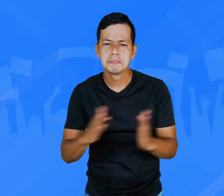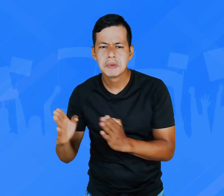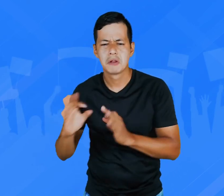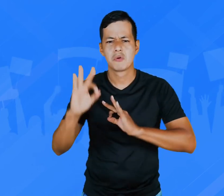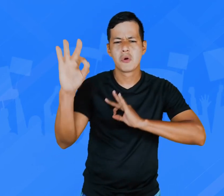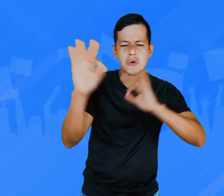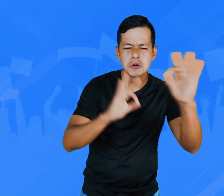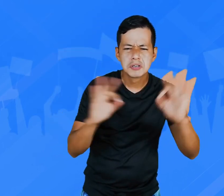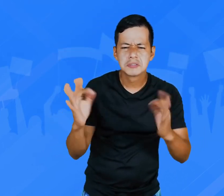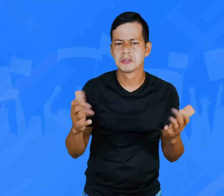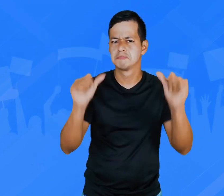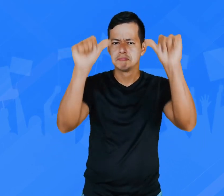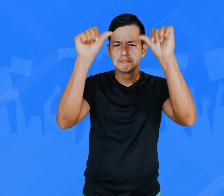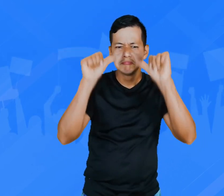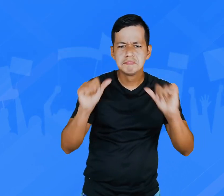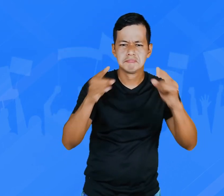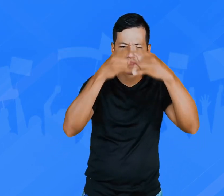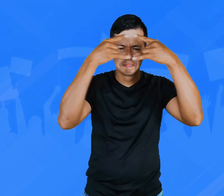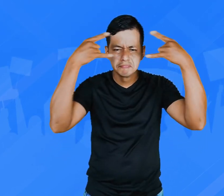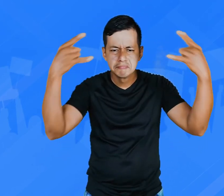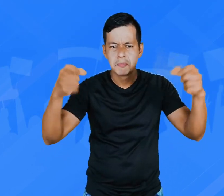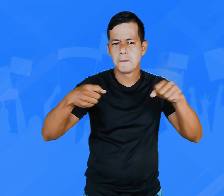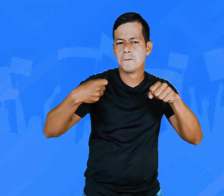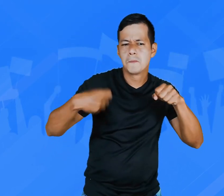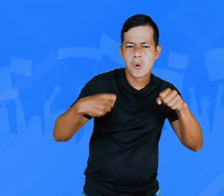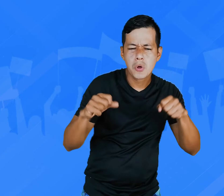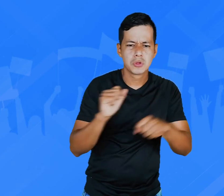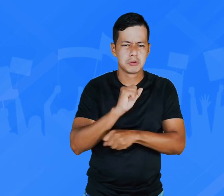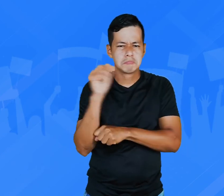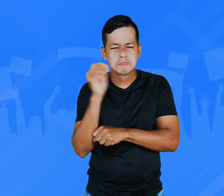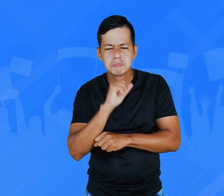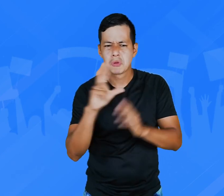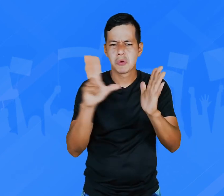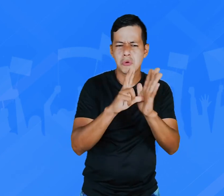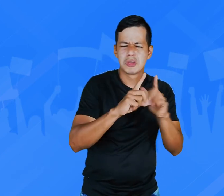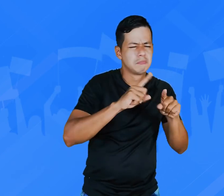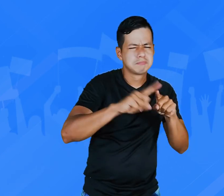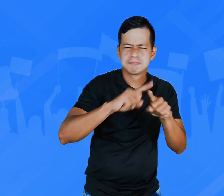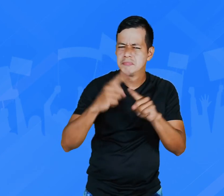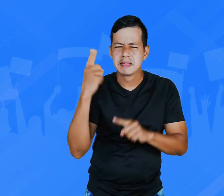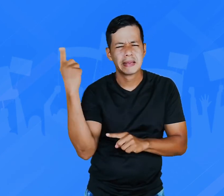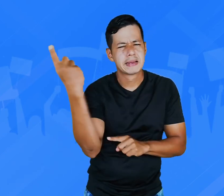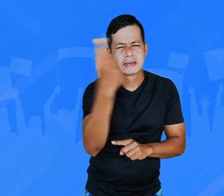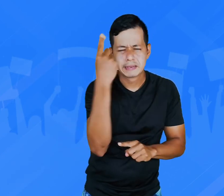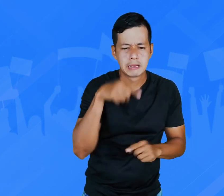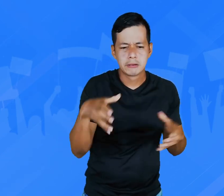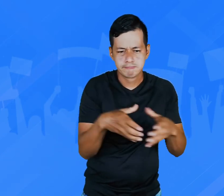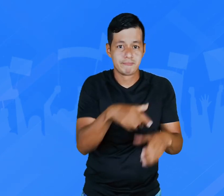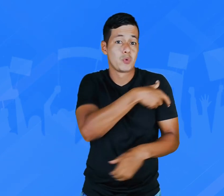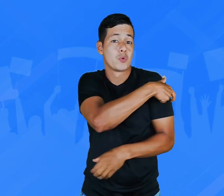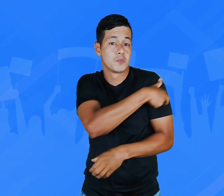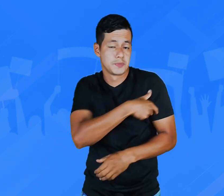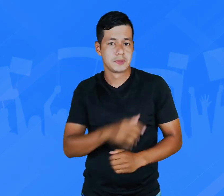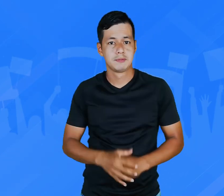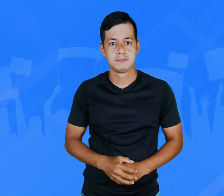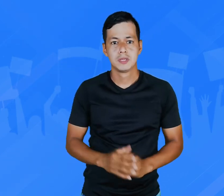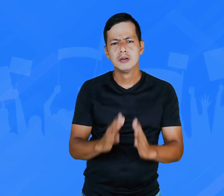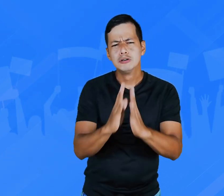planear las actividades que se llevarán a cabo en la manifestación. como la creación de pancartas, además de organizar logísticamente temas